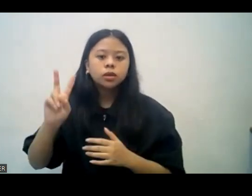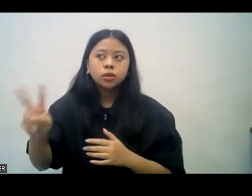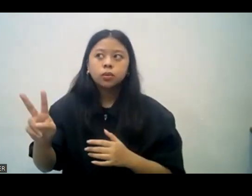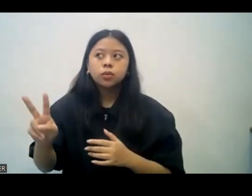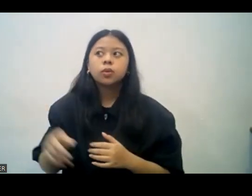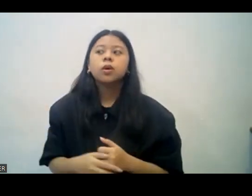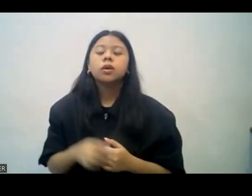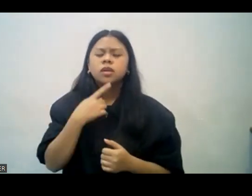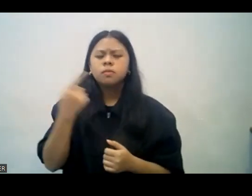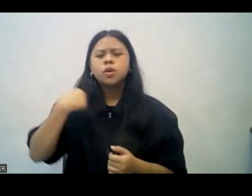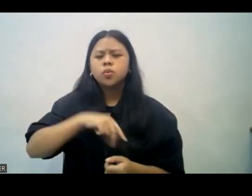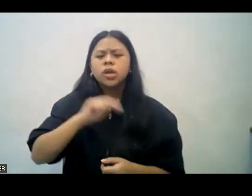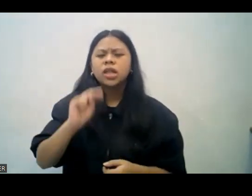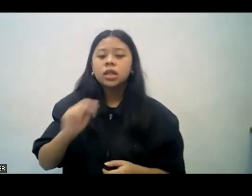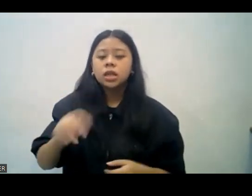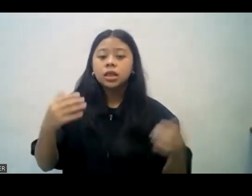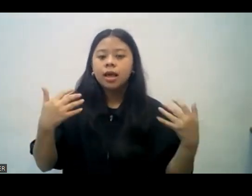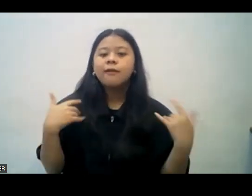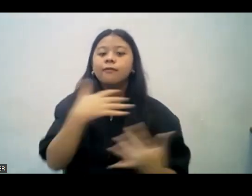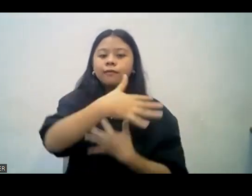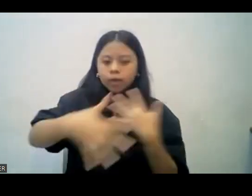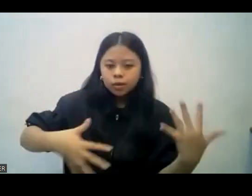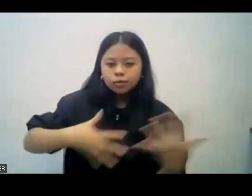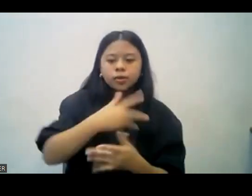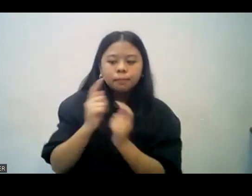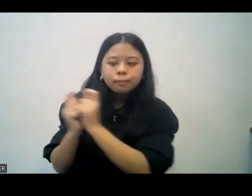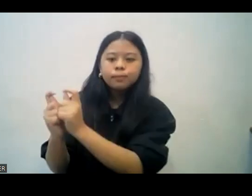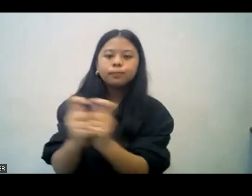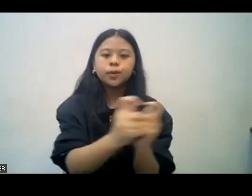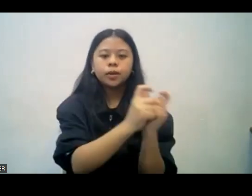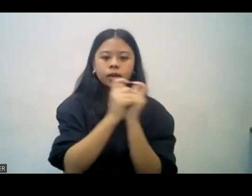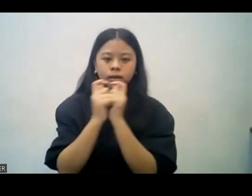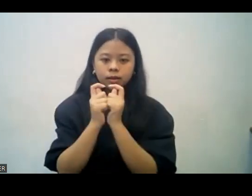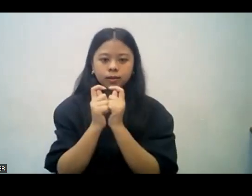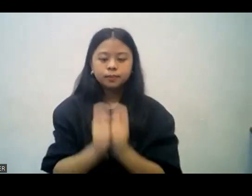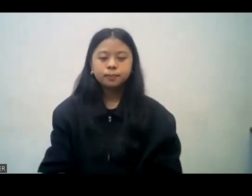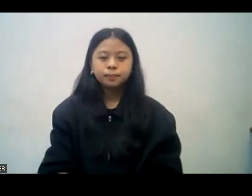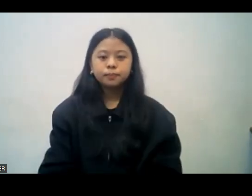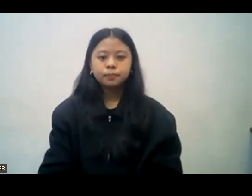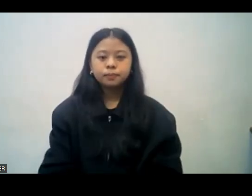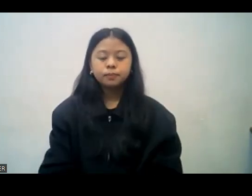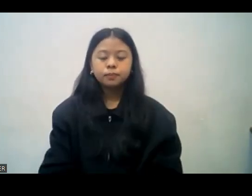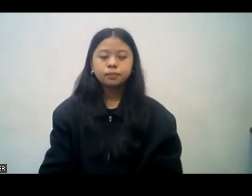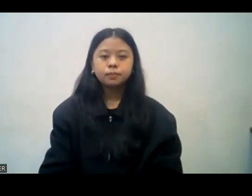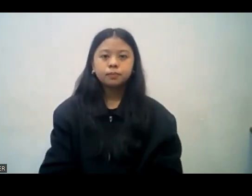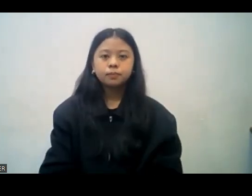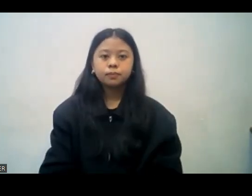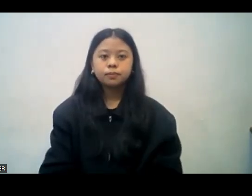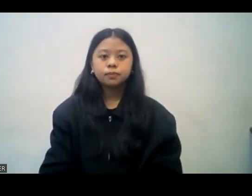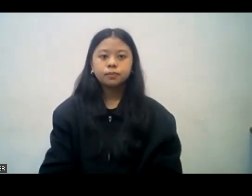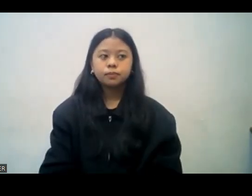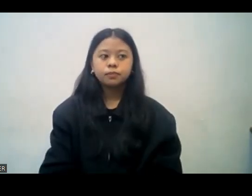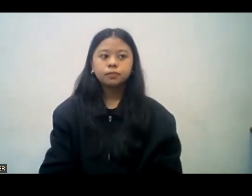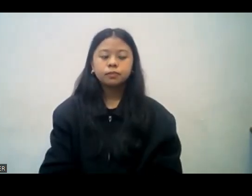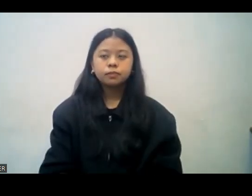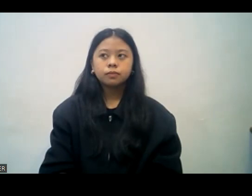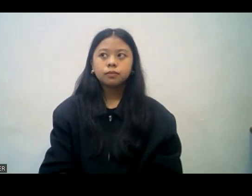Kaya sa una po, unang kapitulo, sa kapitulo uno, sinabi dito na kinakailangan nating magdusa. Kaya sa chapter 2, sinabi